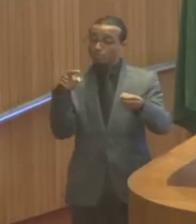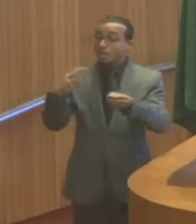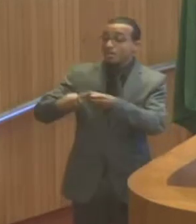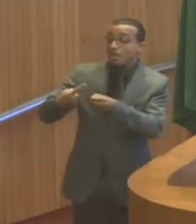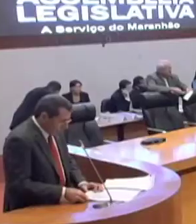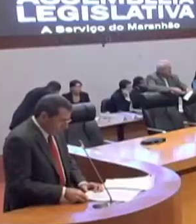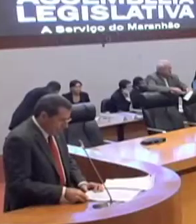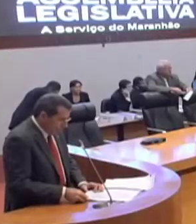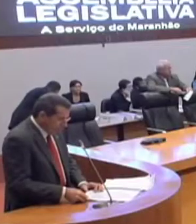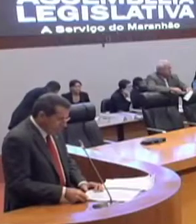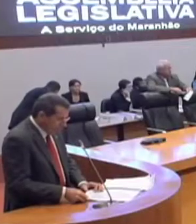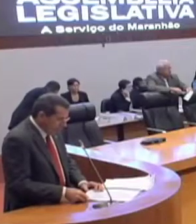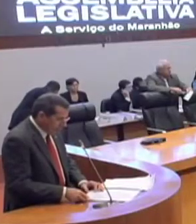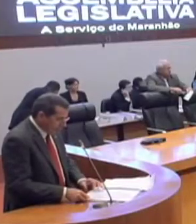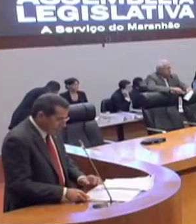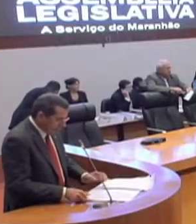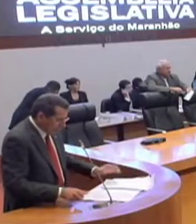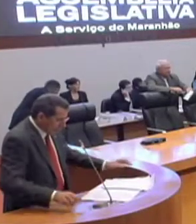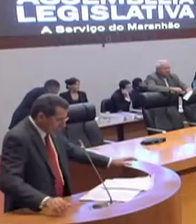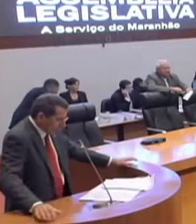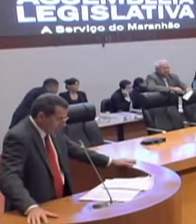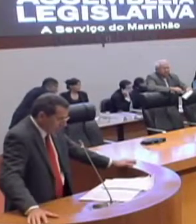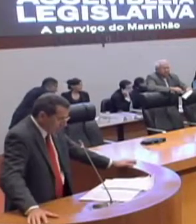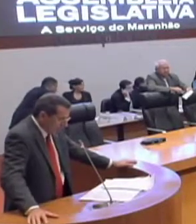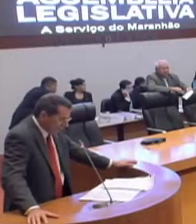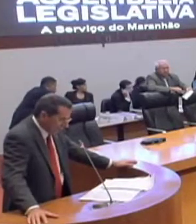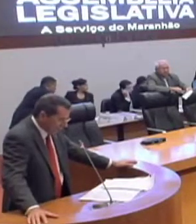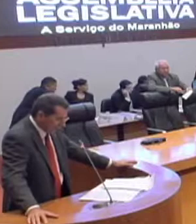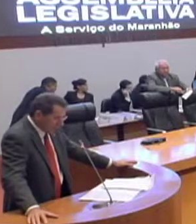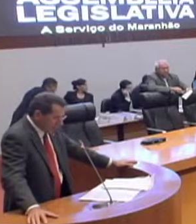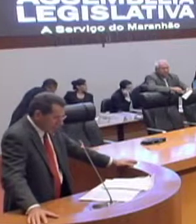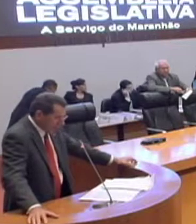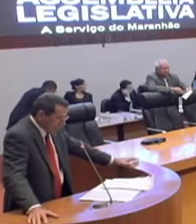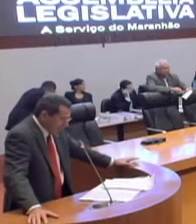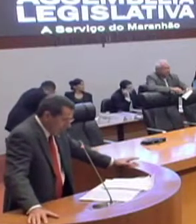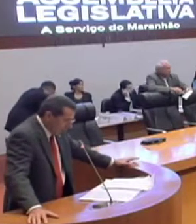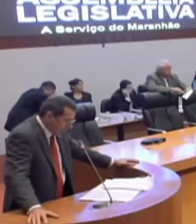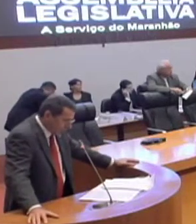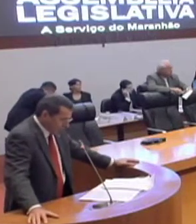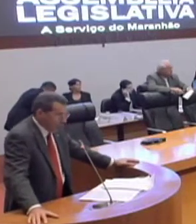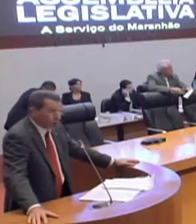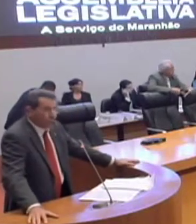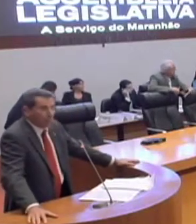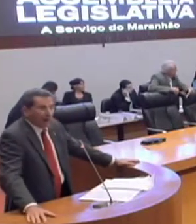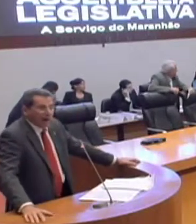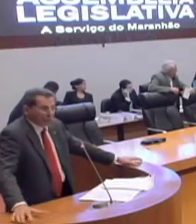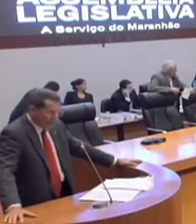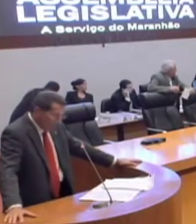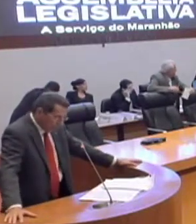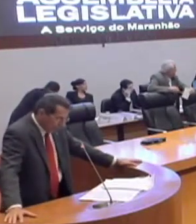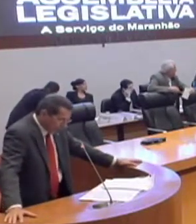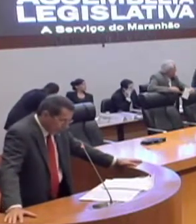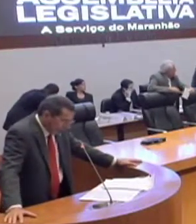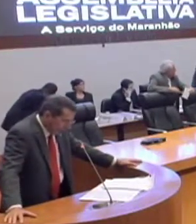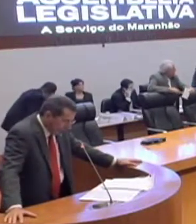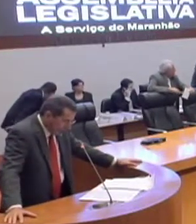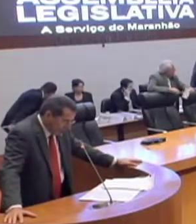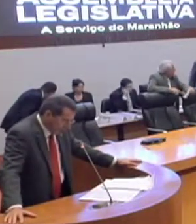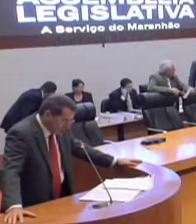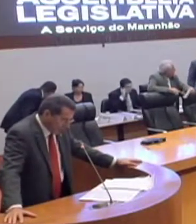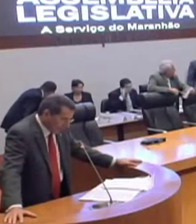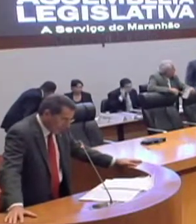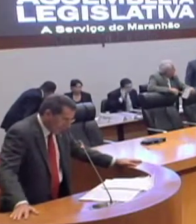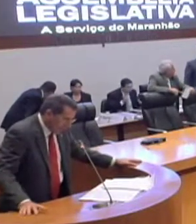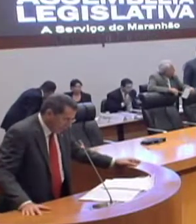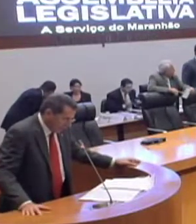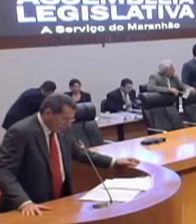Uma comitiva formada pelos deputados estaduais, Igor Teles, Vianney Brigel, Doutor Pádua, André Fufuca,